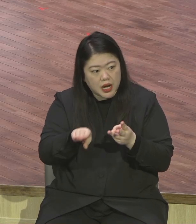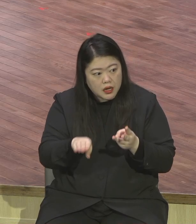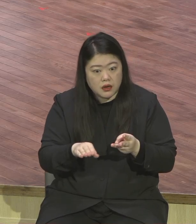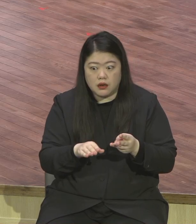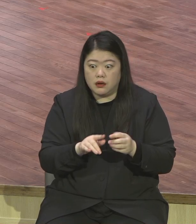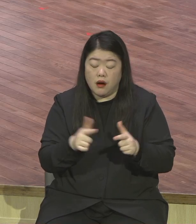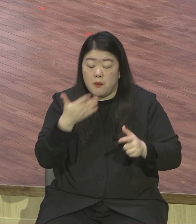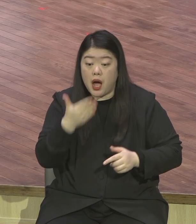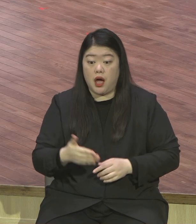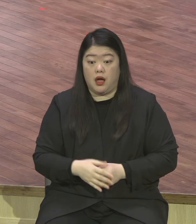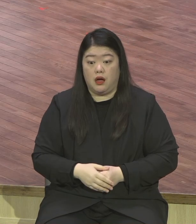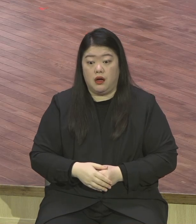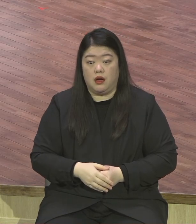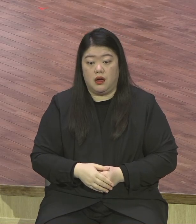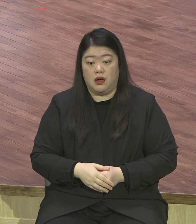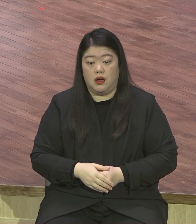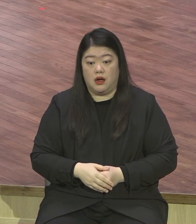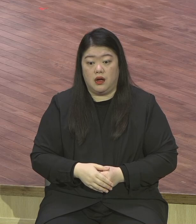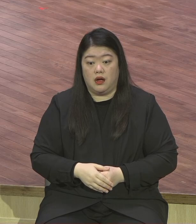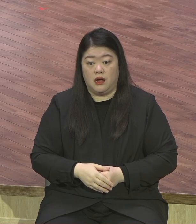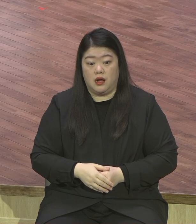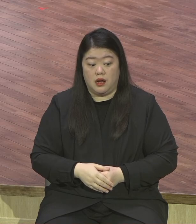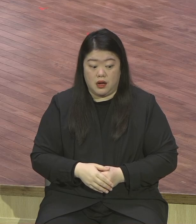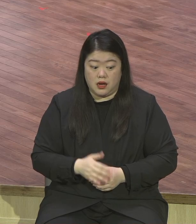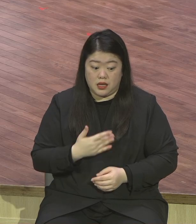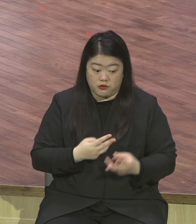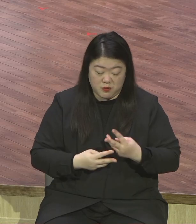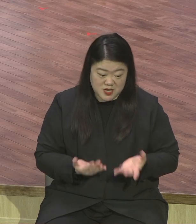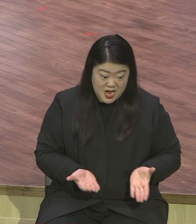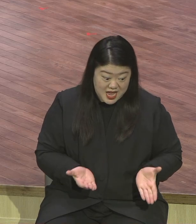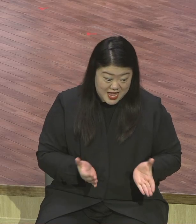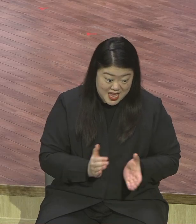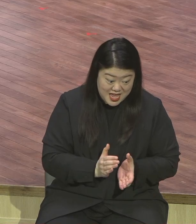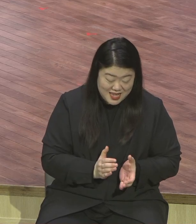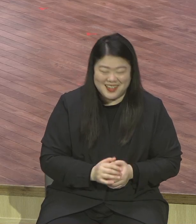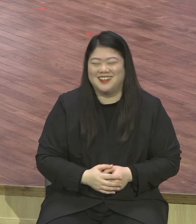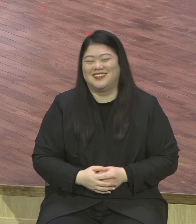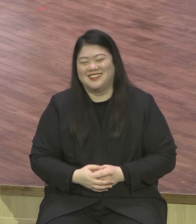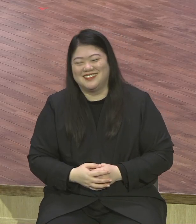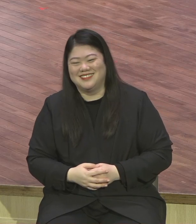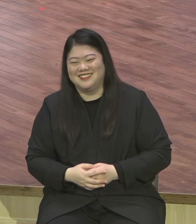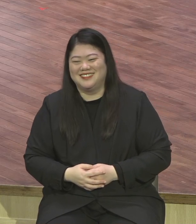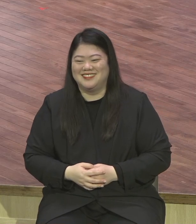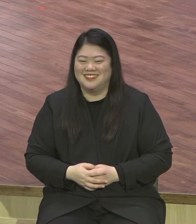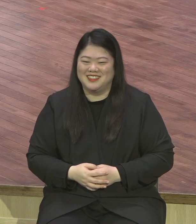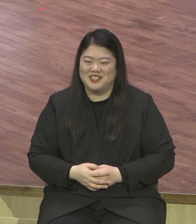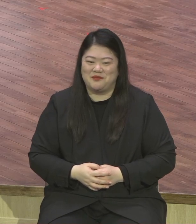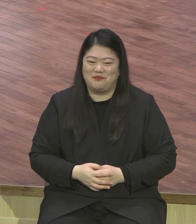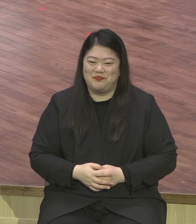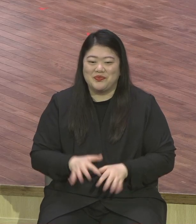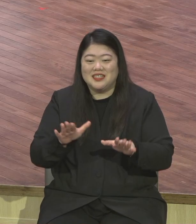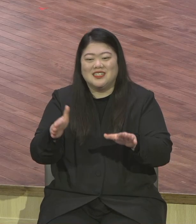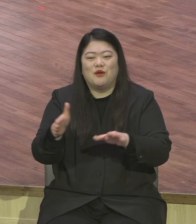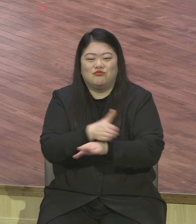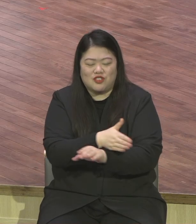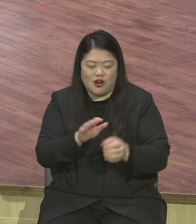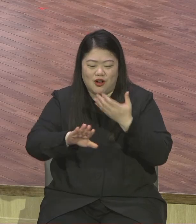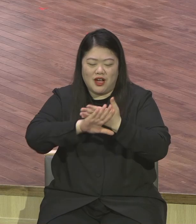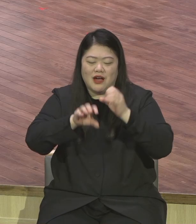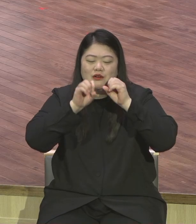아멘 지금부터 기도하시고 인턴십을 해서 아이들에게 성교 비료를 심어주면서 노는 물이 달라